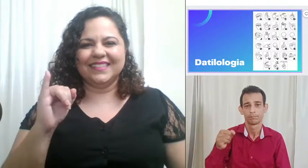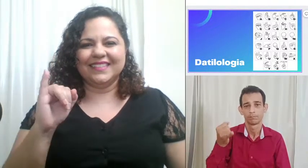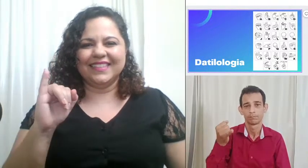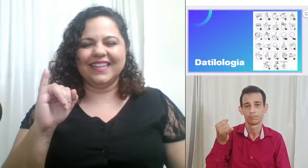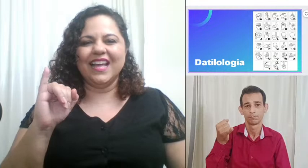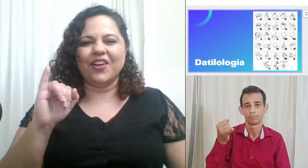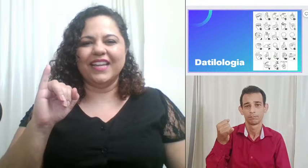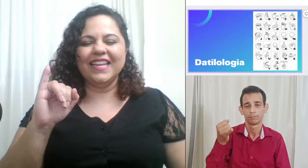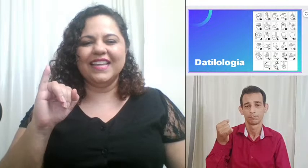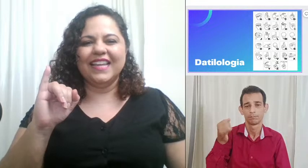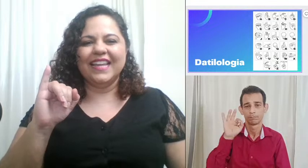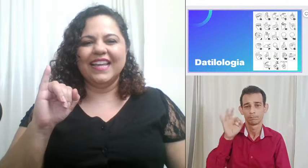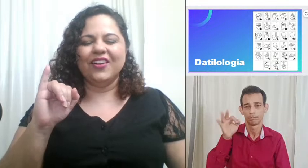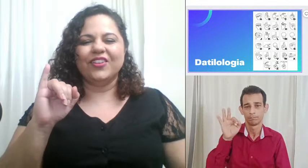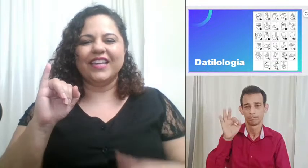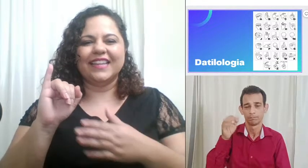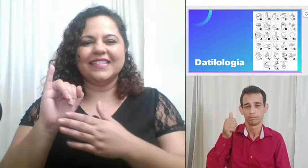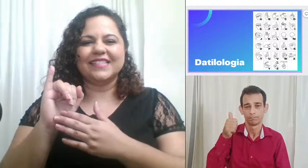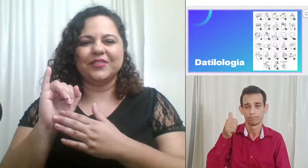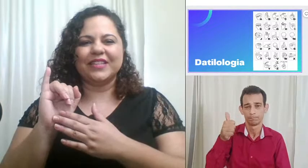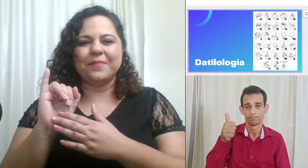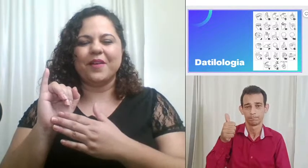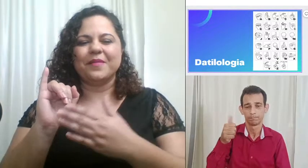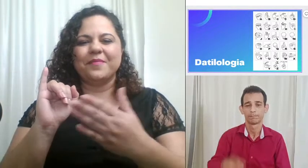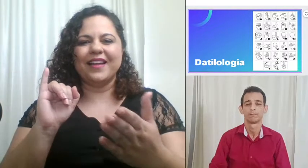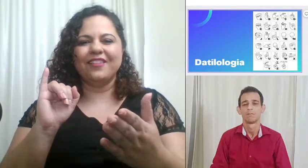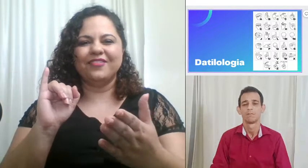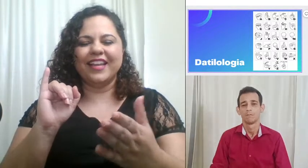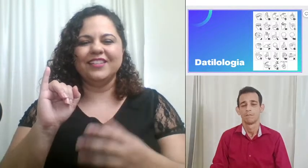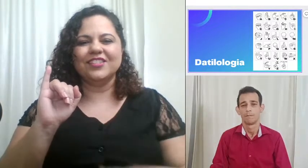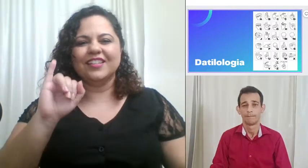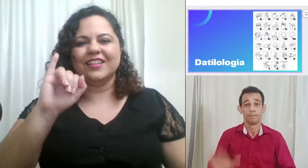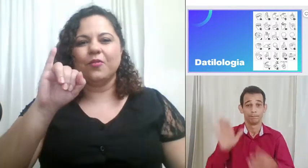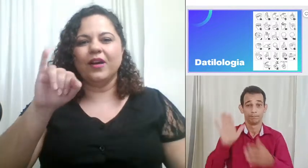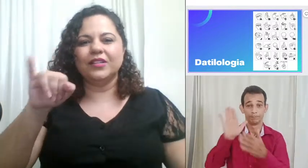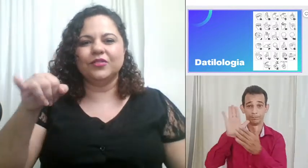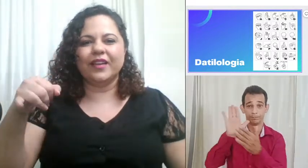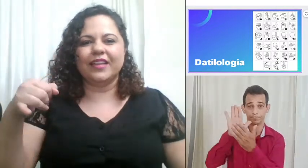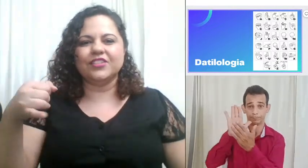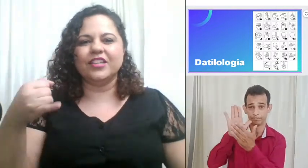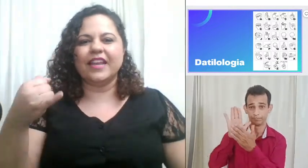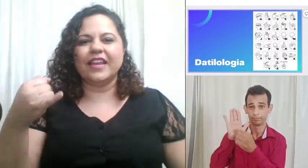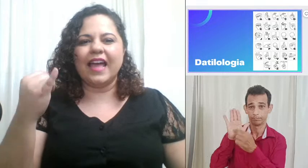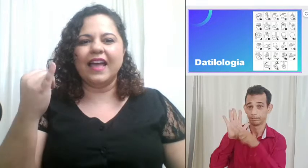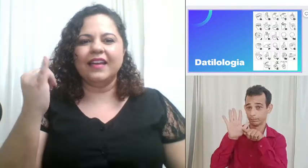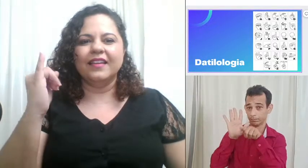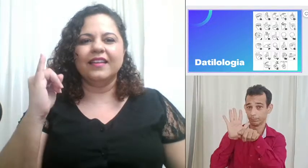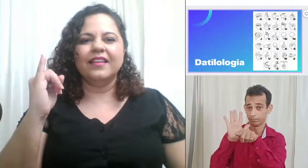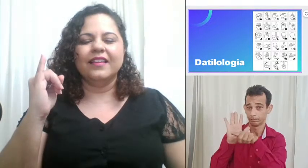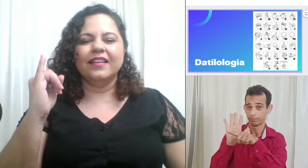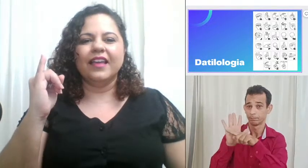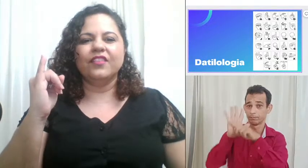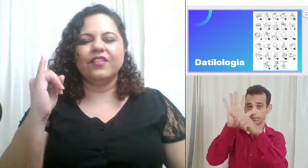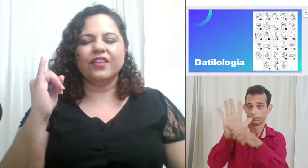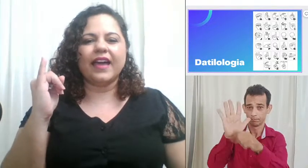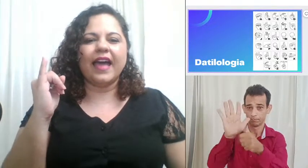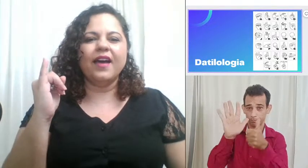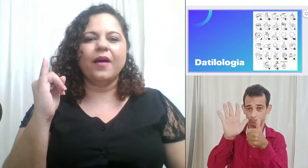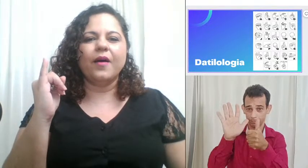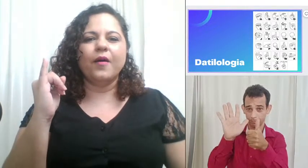legal né orientação da palma para frente quando ele girar ele vai ficar um